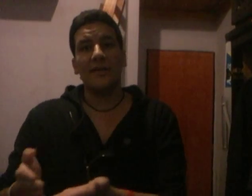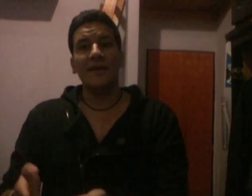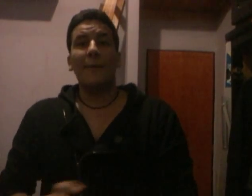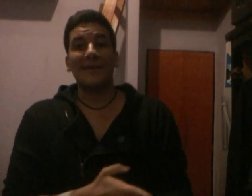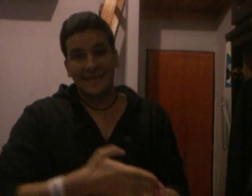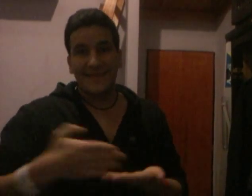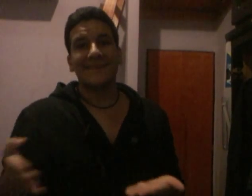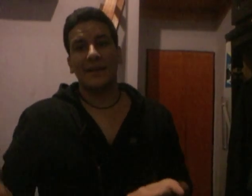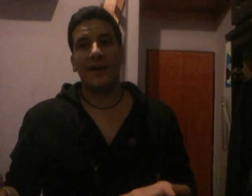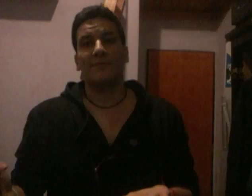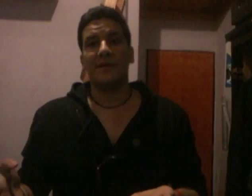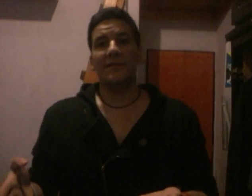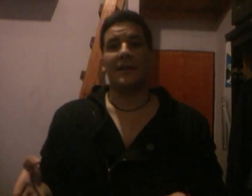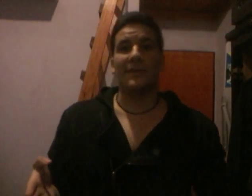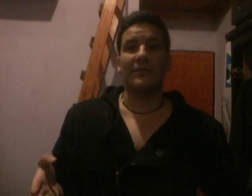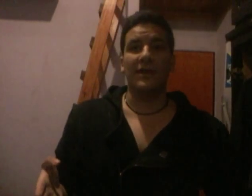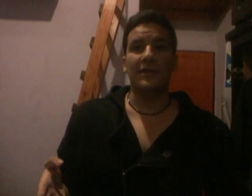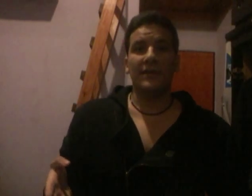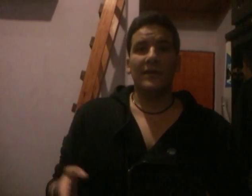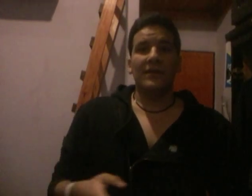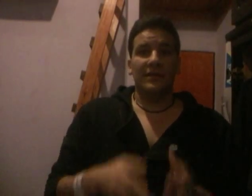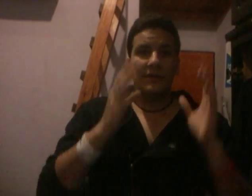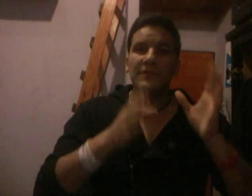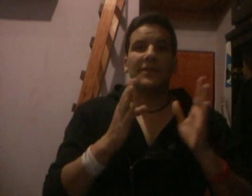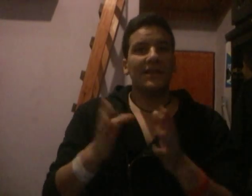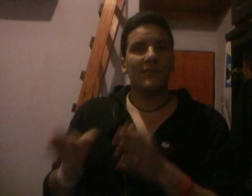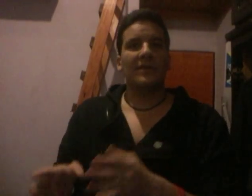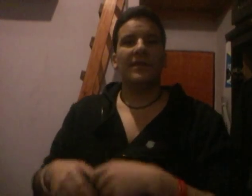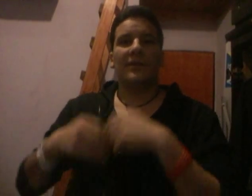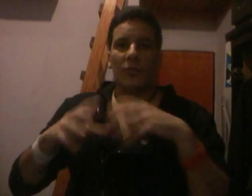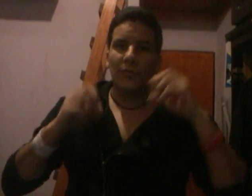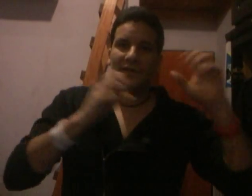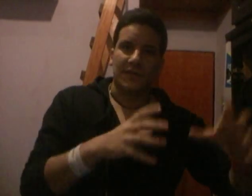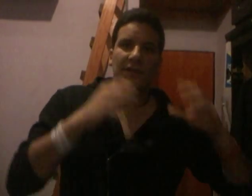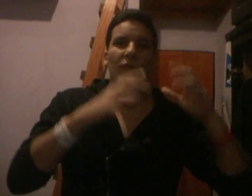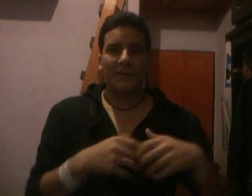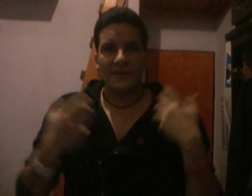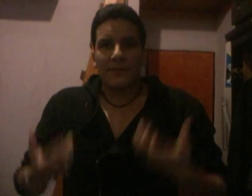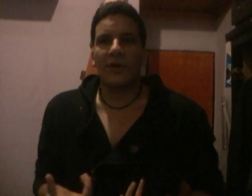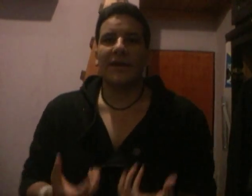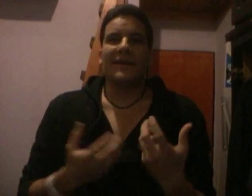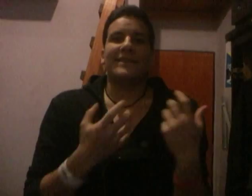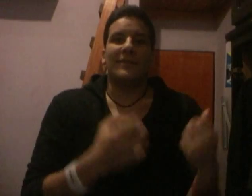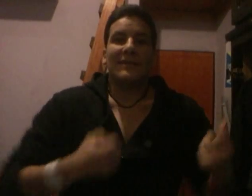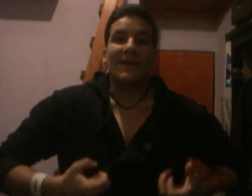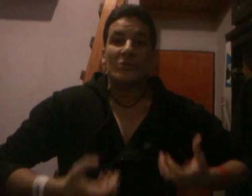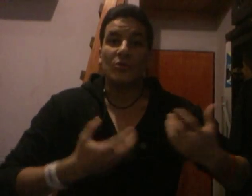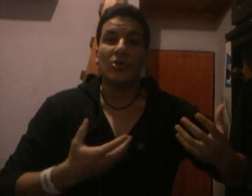presentarte al Batman en la película detenidamente y que vos lo puedas entender y comprender por qué este Batman es más oscuro